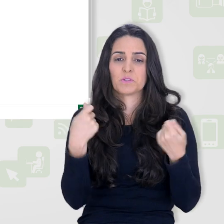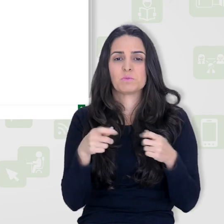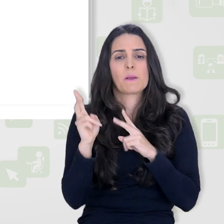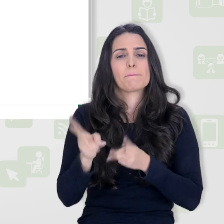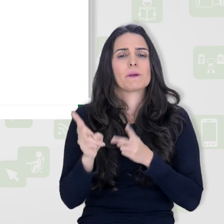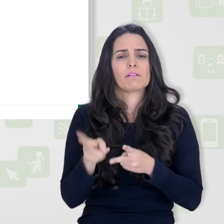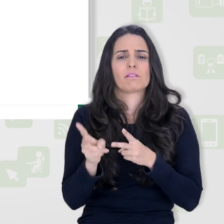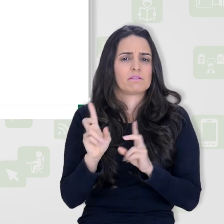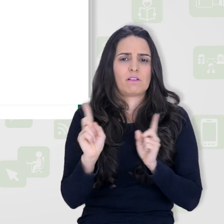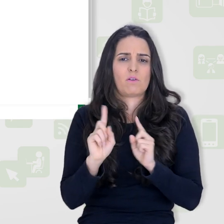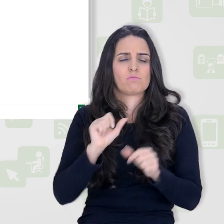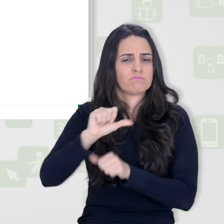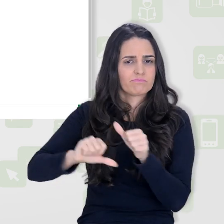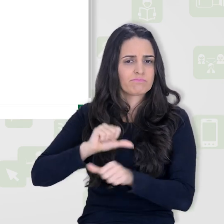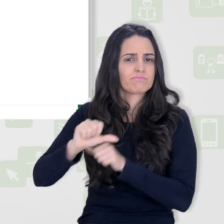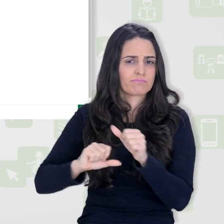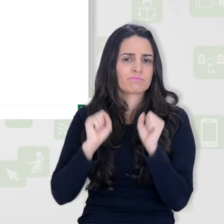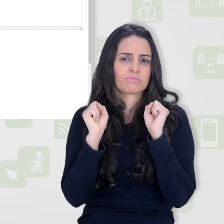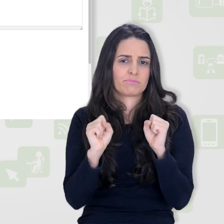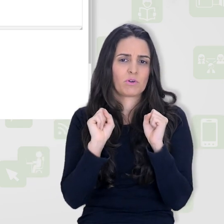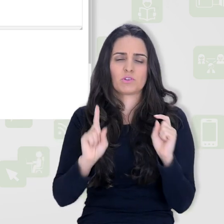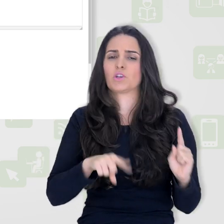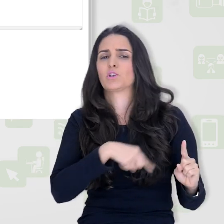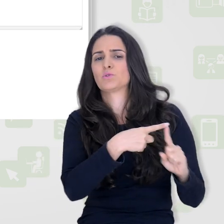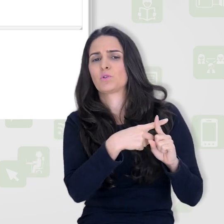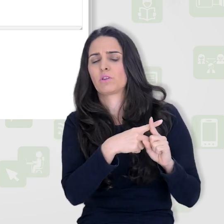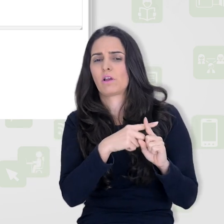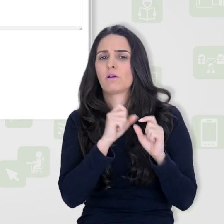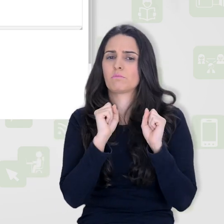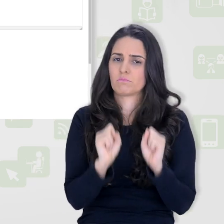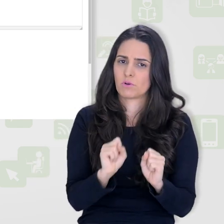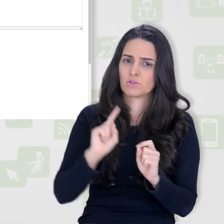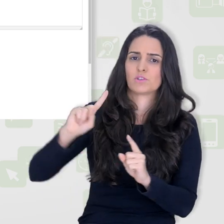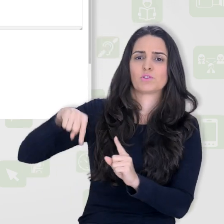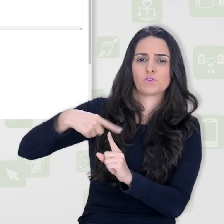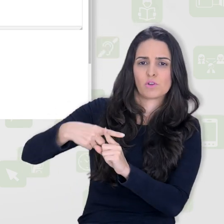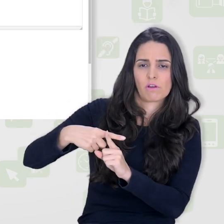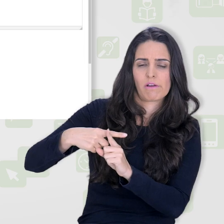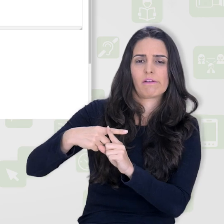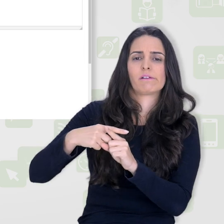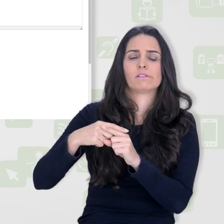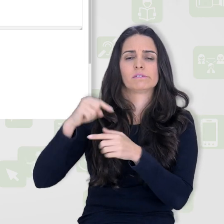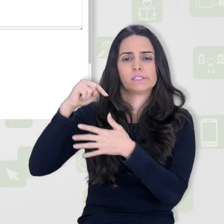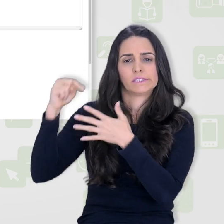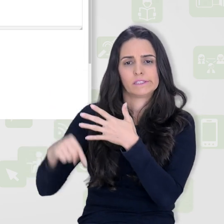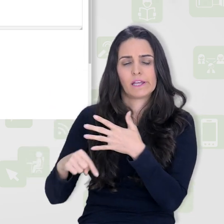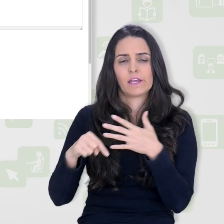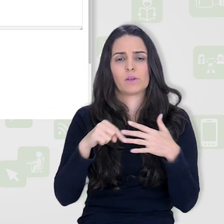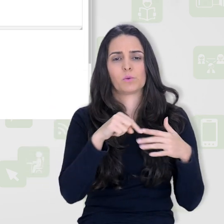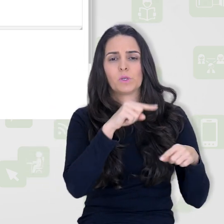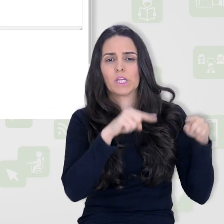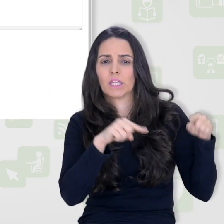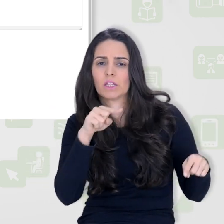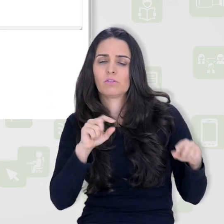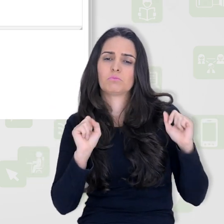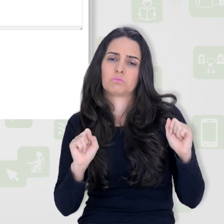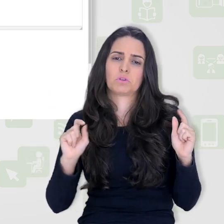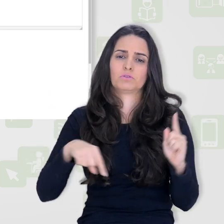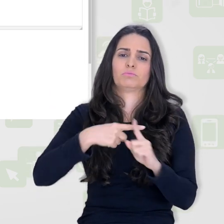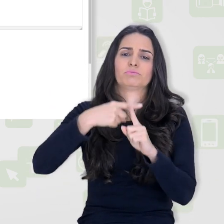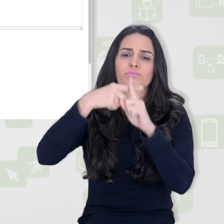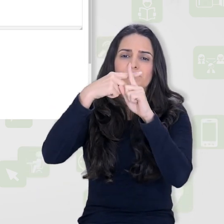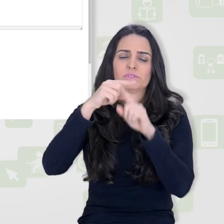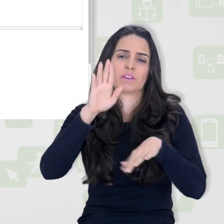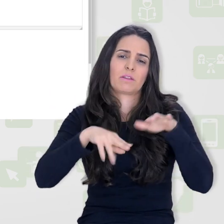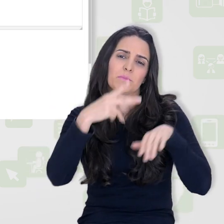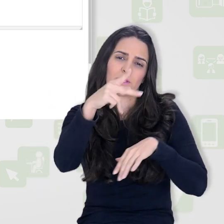é necessário manter esse padrão aqui. Aqui pode adicionar mais nível, aqui pode adicionar mais critério, e você pode ter